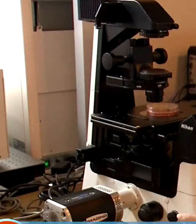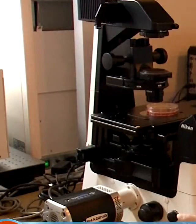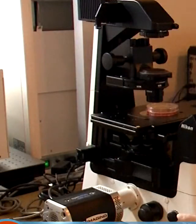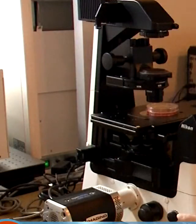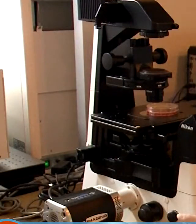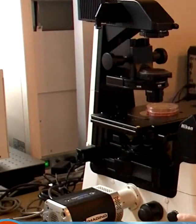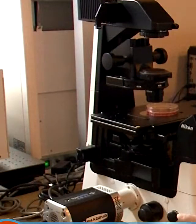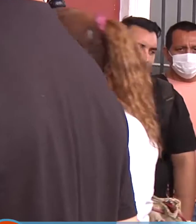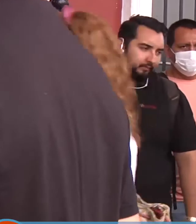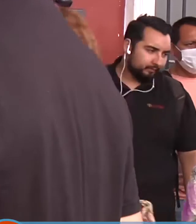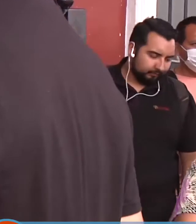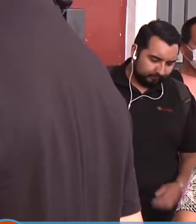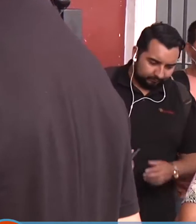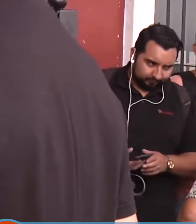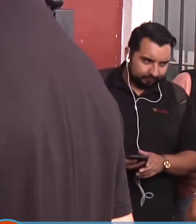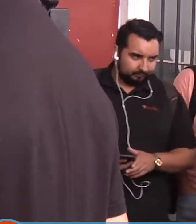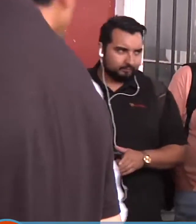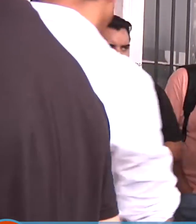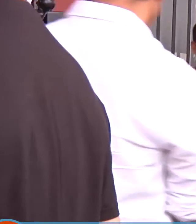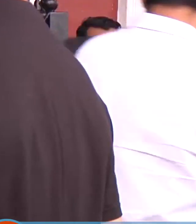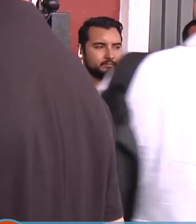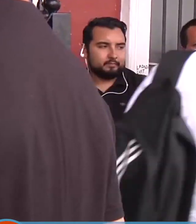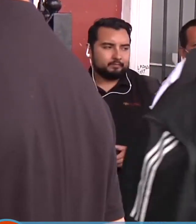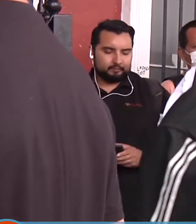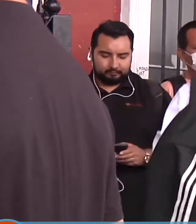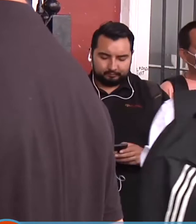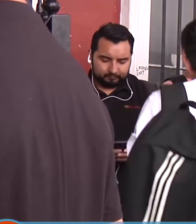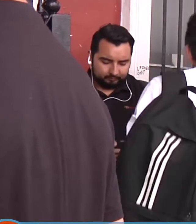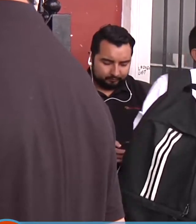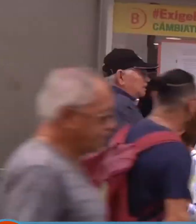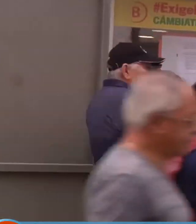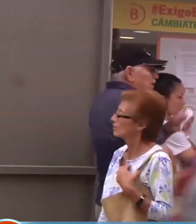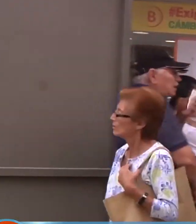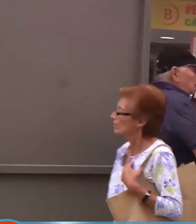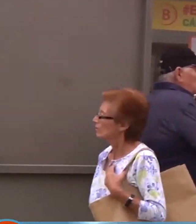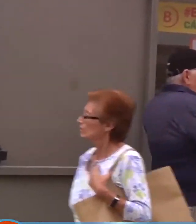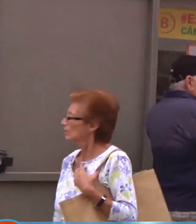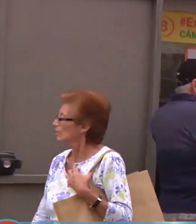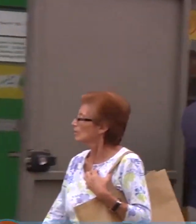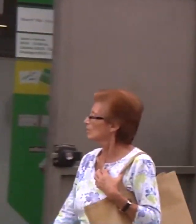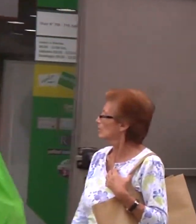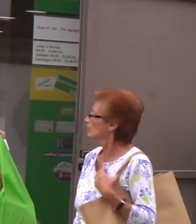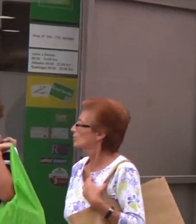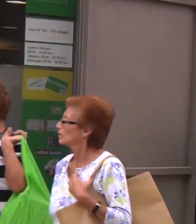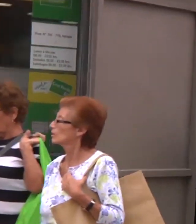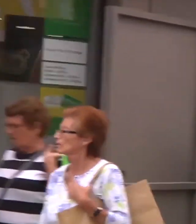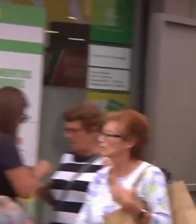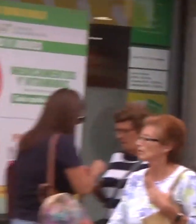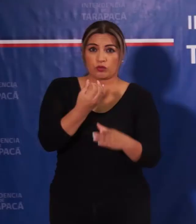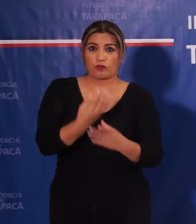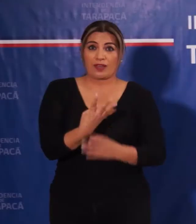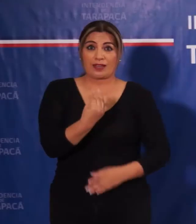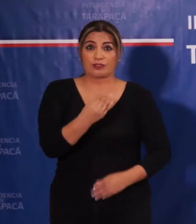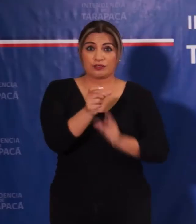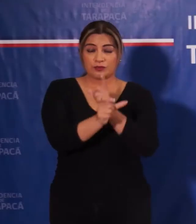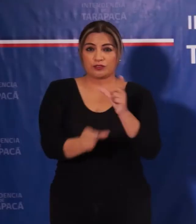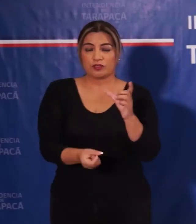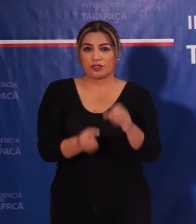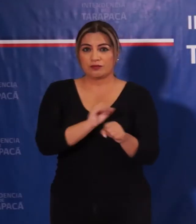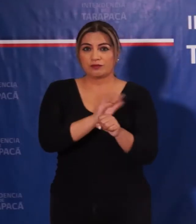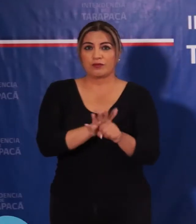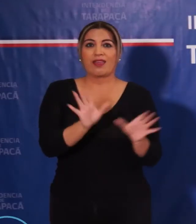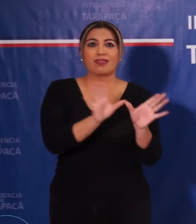personas contagiadas. Hoy fueron 14 los nuevos casos detectados. De los 14 casos nuevos,